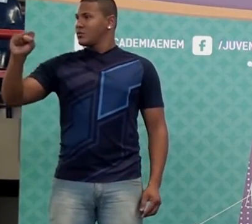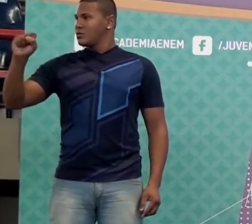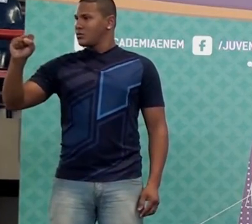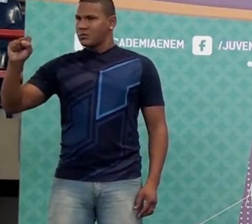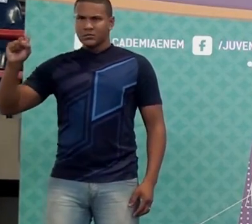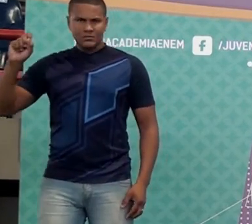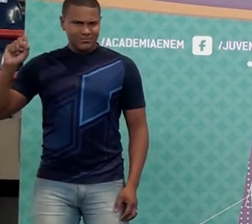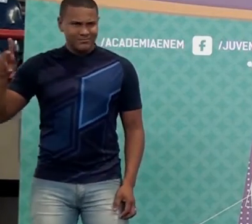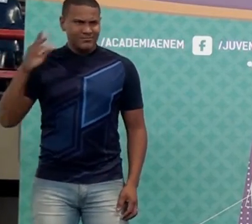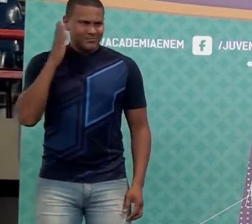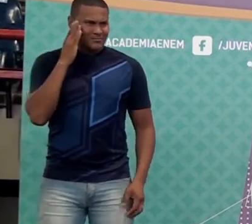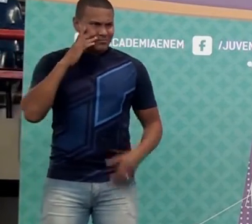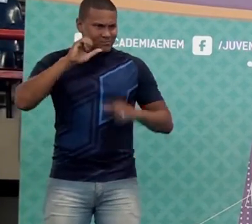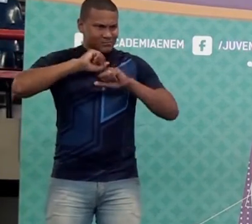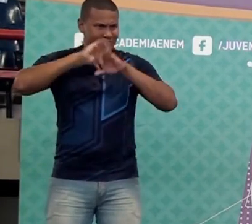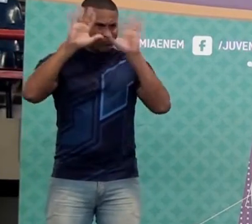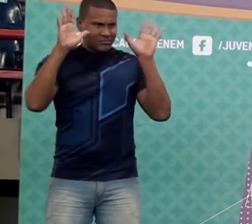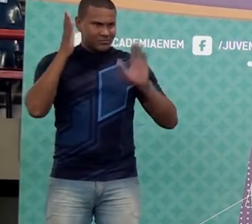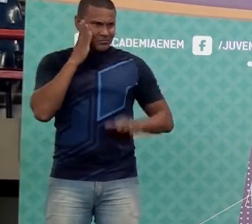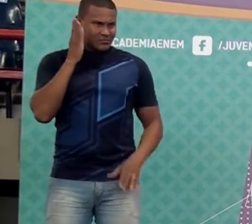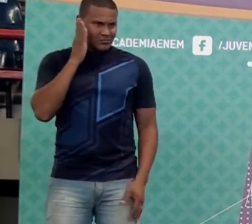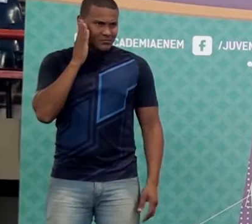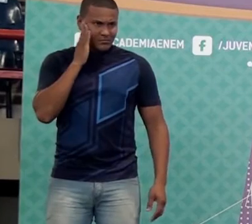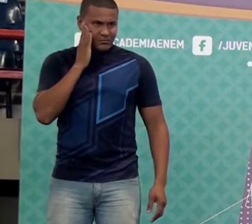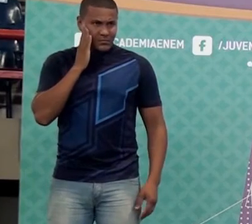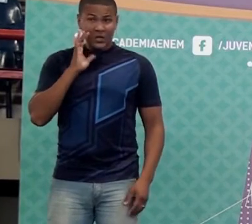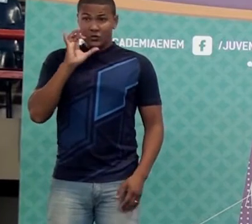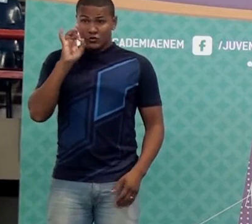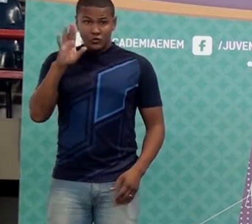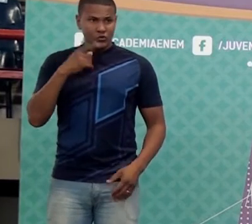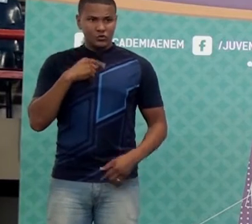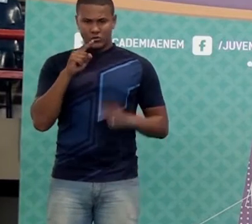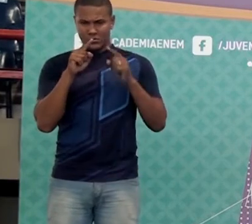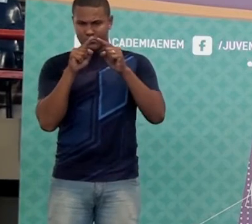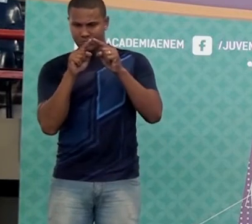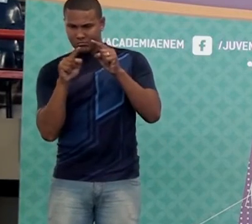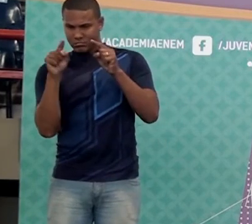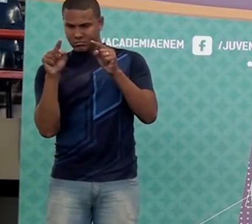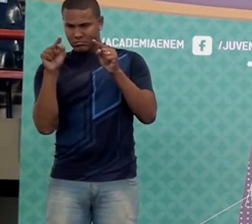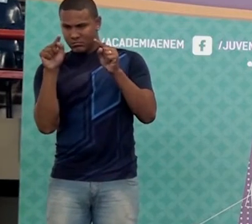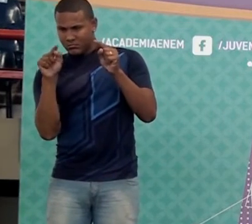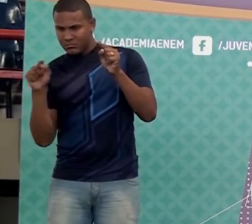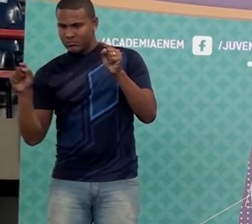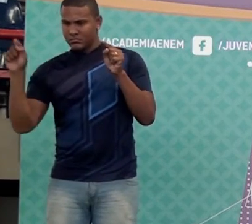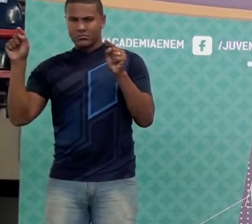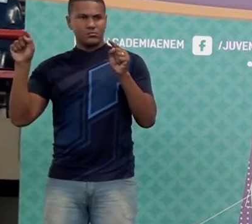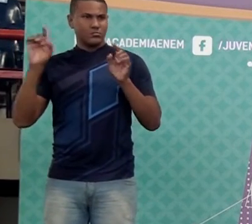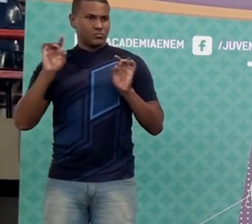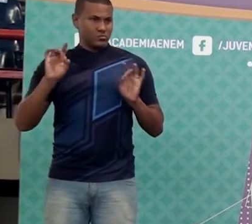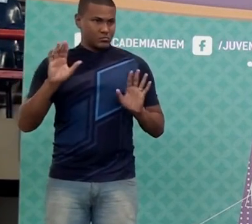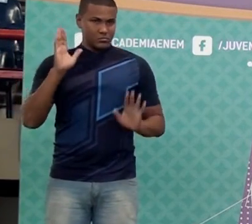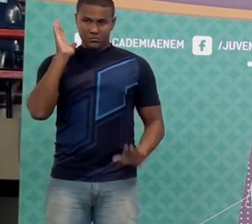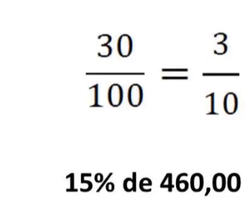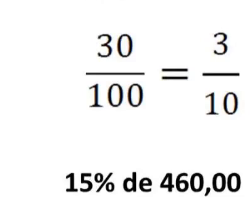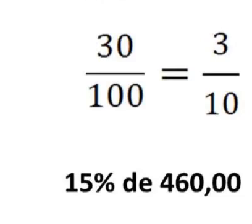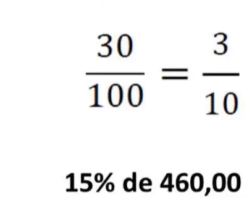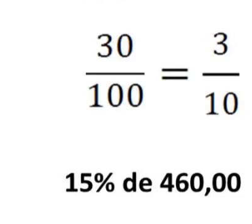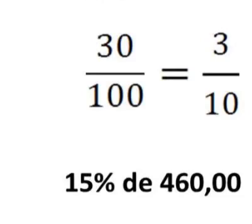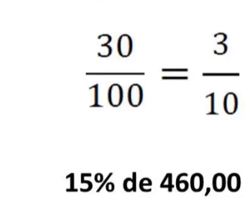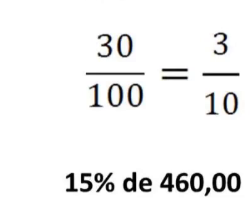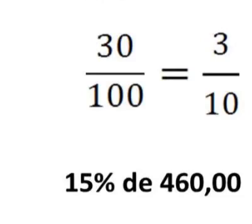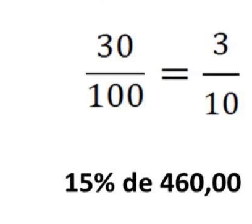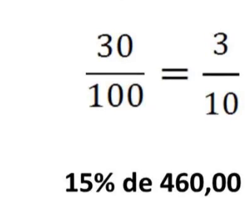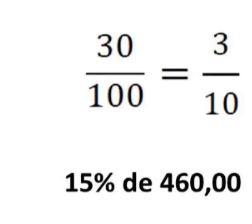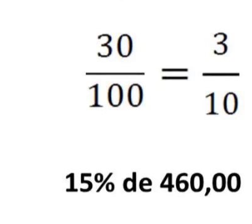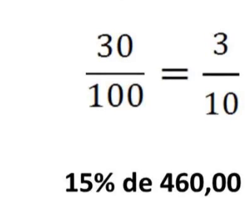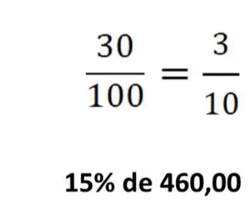Tá claro isso, pessoal? Sempre é só aumentar duas casas pra frente. Multiplicar por cem. Tá claro? Olha essa continha aí, ó.